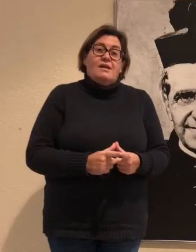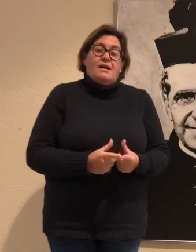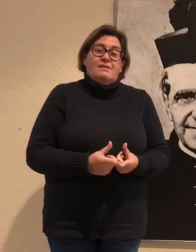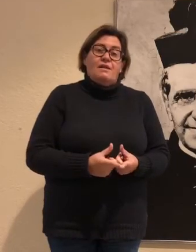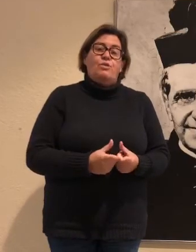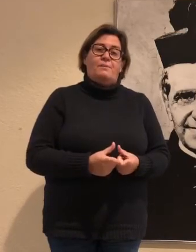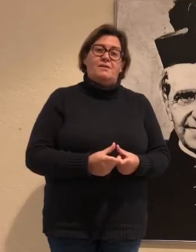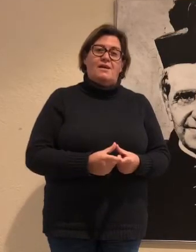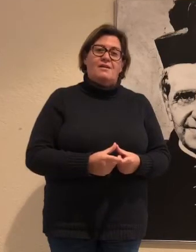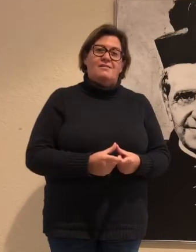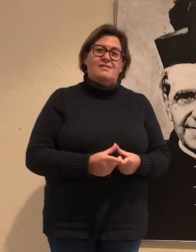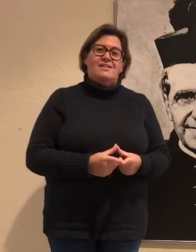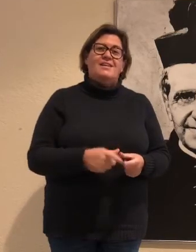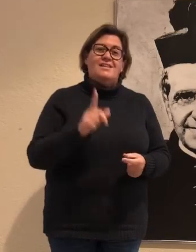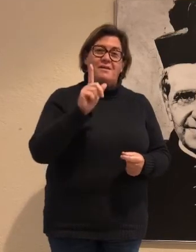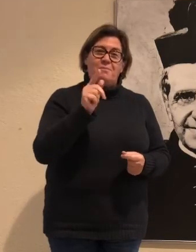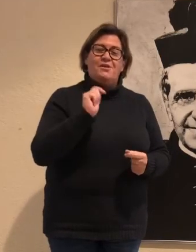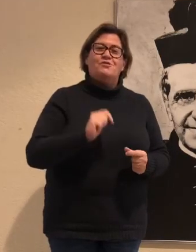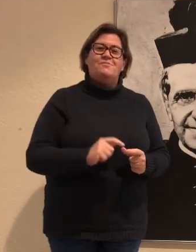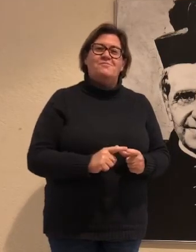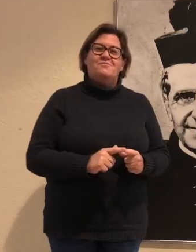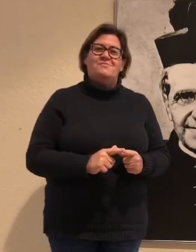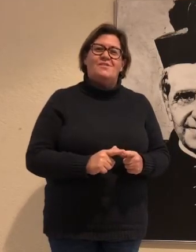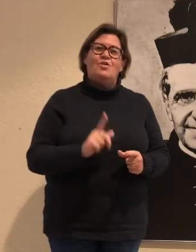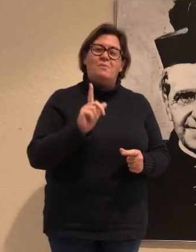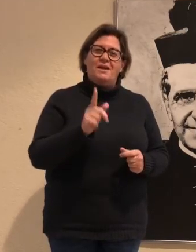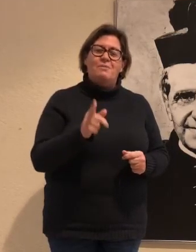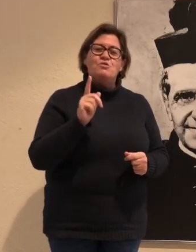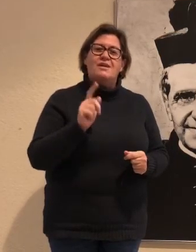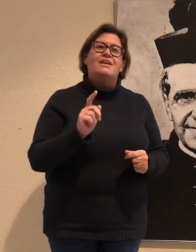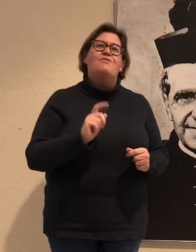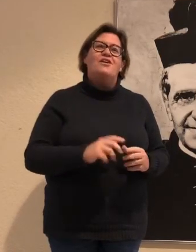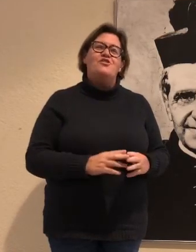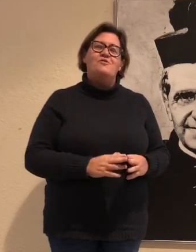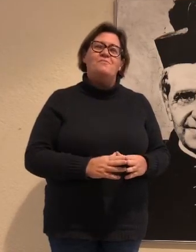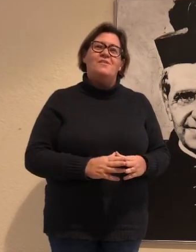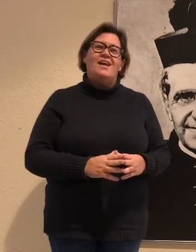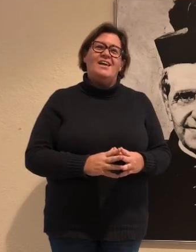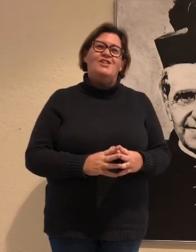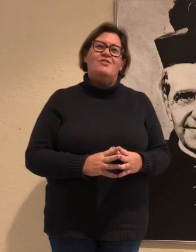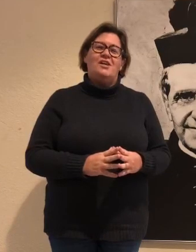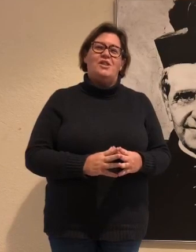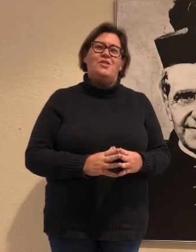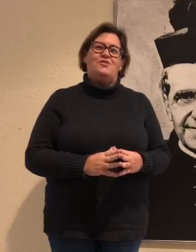a través de una pantalla? Te espero. Os esperamos, Rafa y yo, en estos ejercicios.